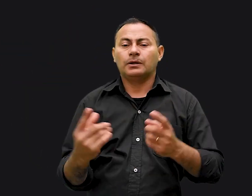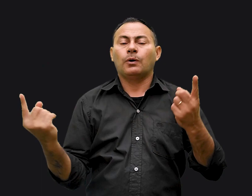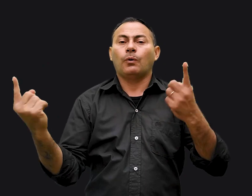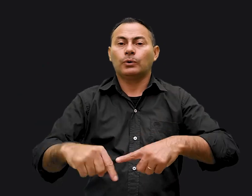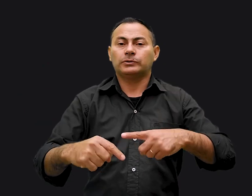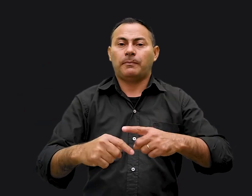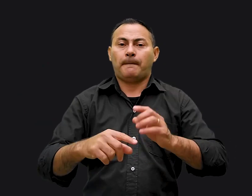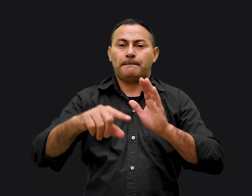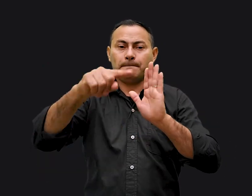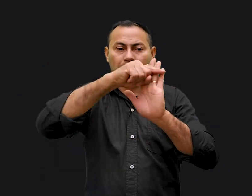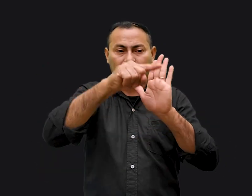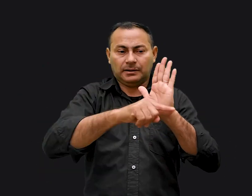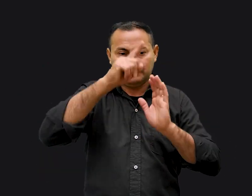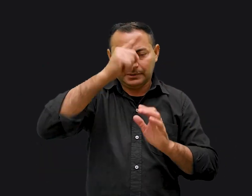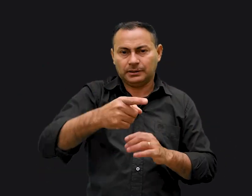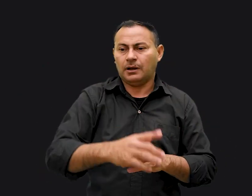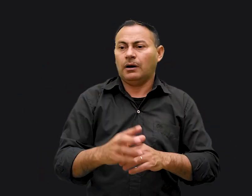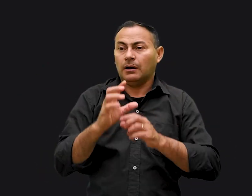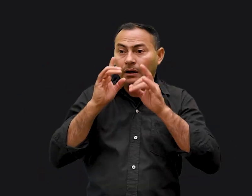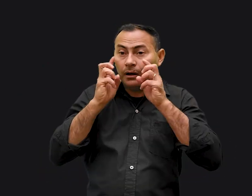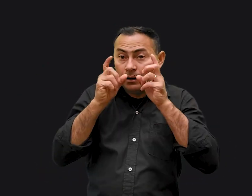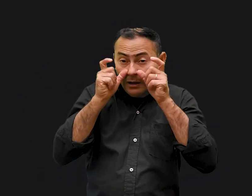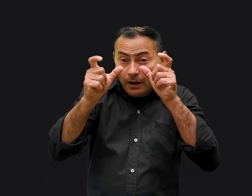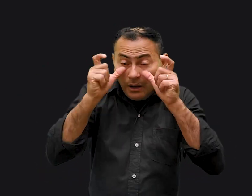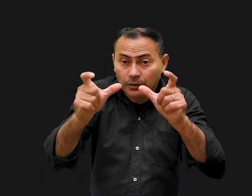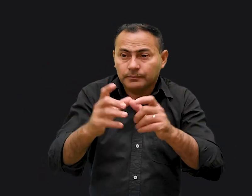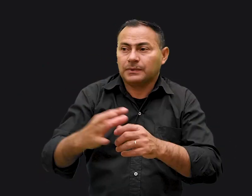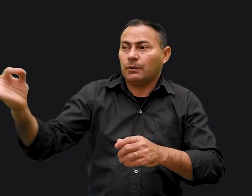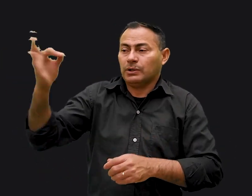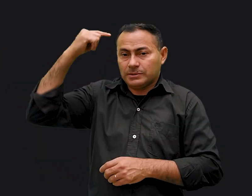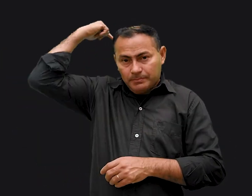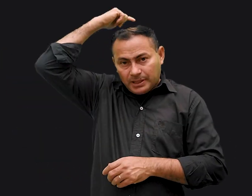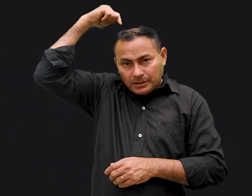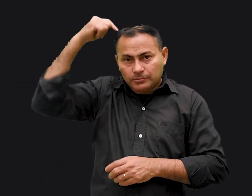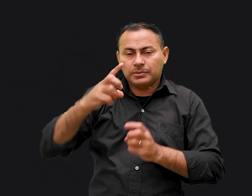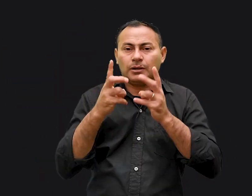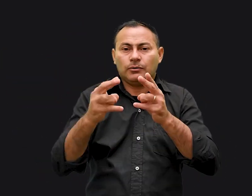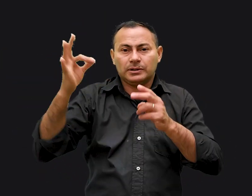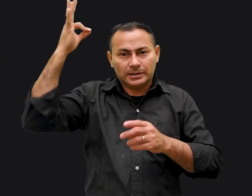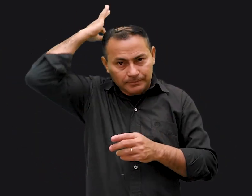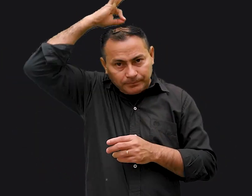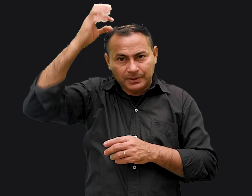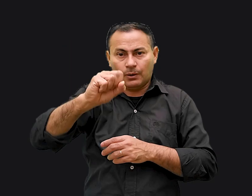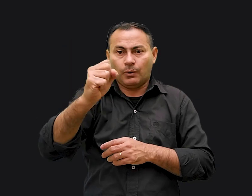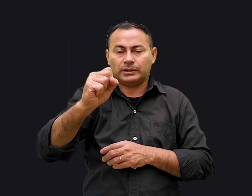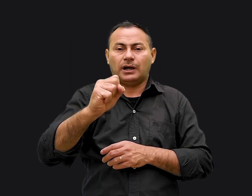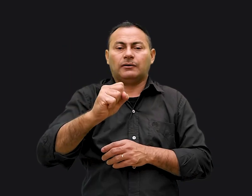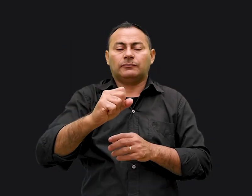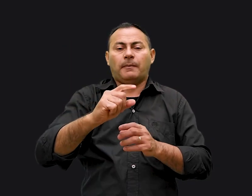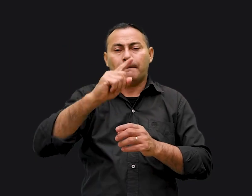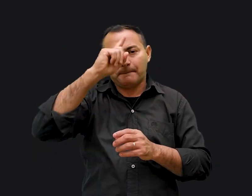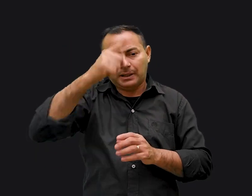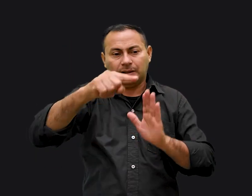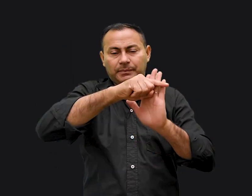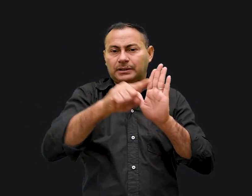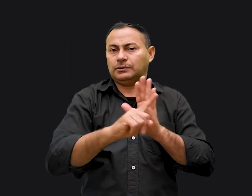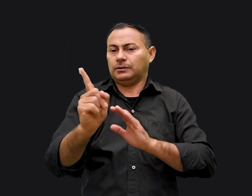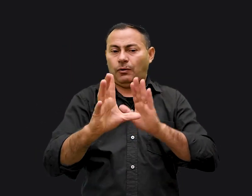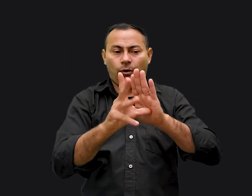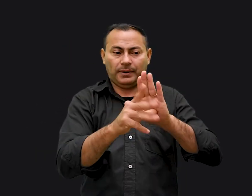último mandamento é Não cobiçarás O espírito desse mandamento é como o espírito do oitavo mandamento Não roubarás Deus